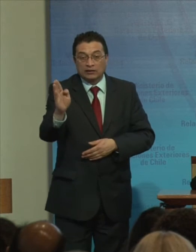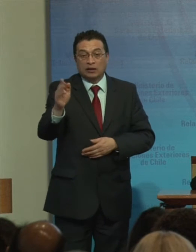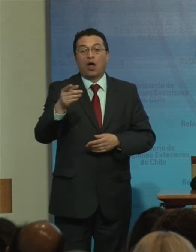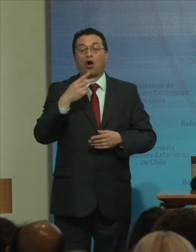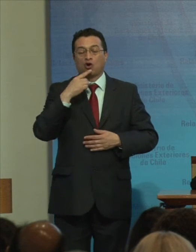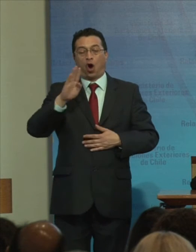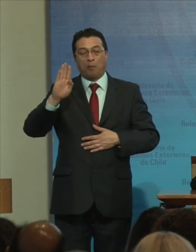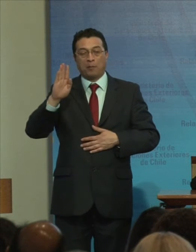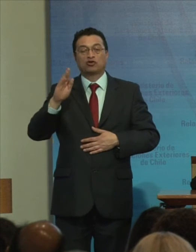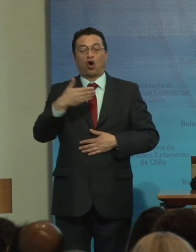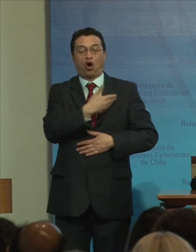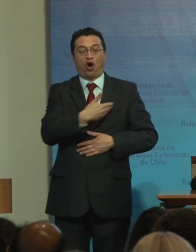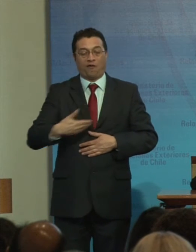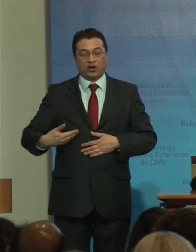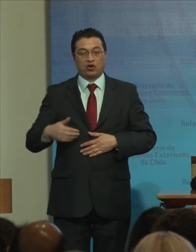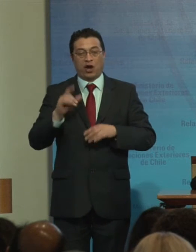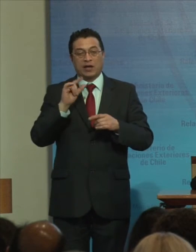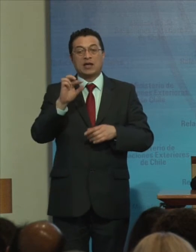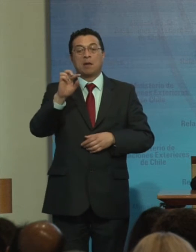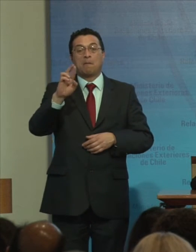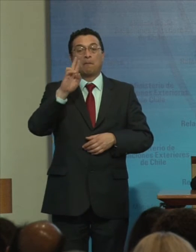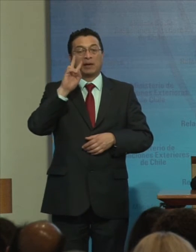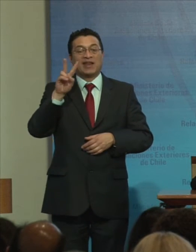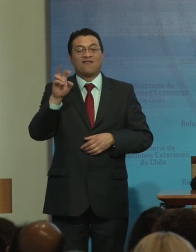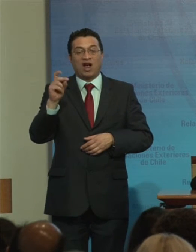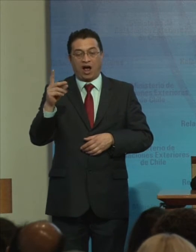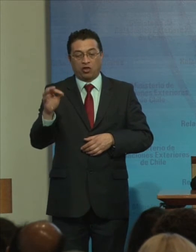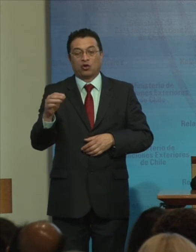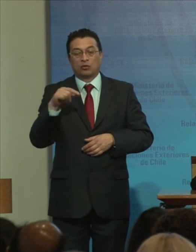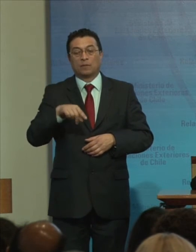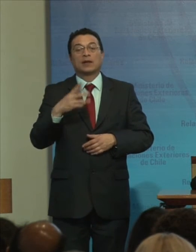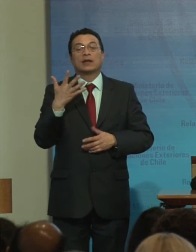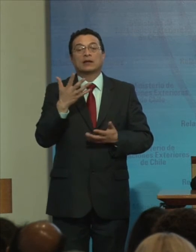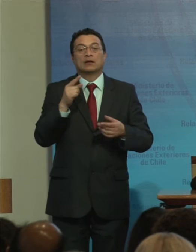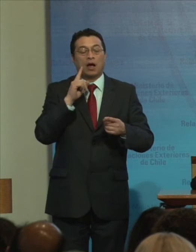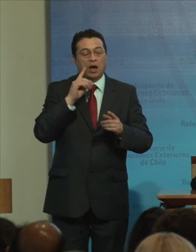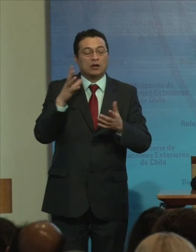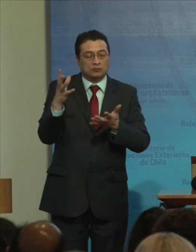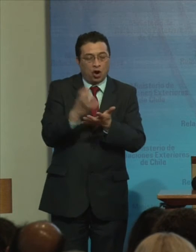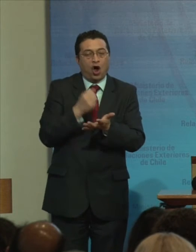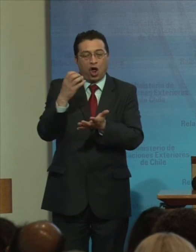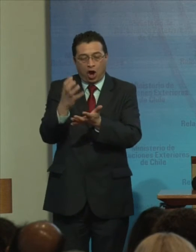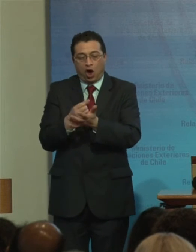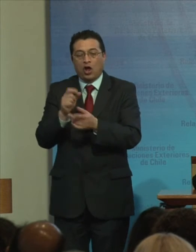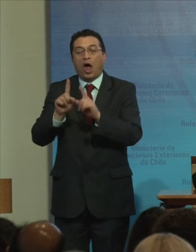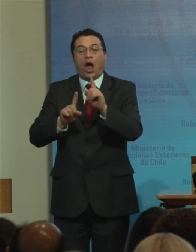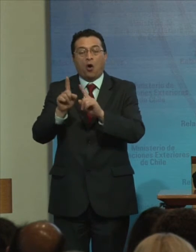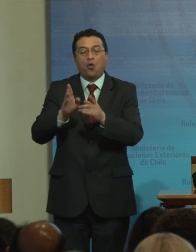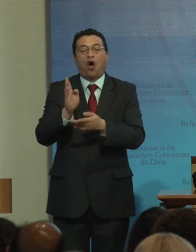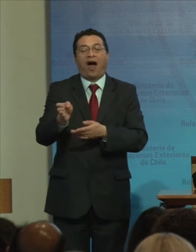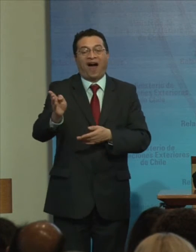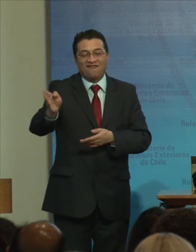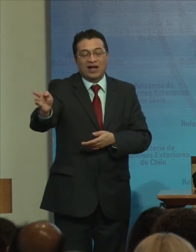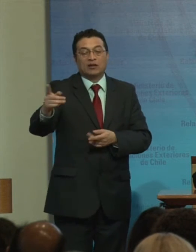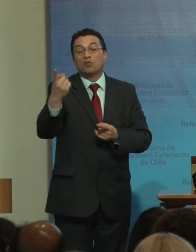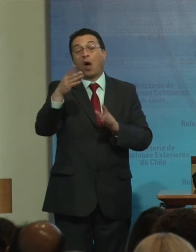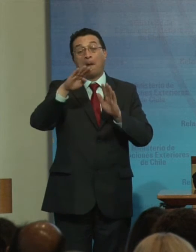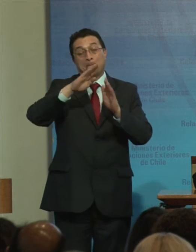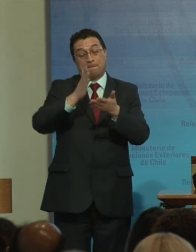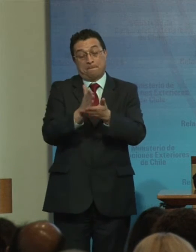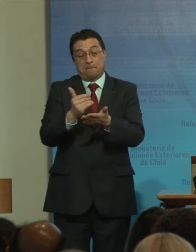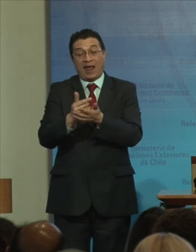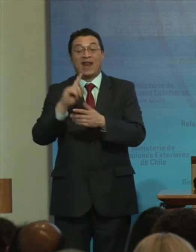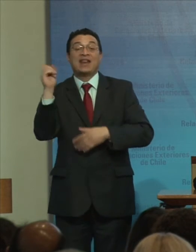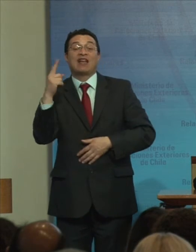gobierno Y el sector Privado Lo que ha llevado Al logro De algunos avances Como son El Plan Nacional De